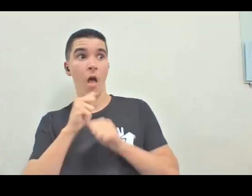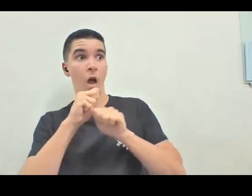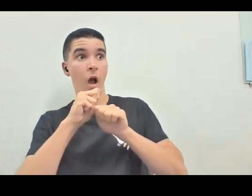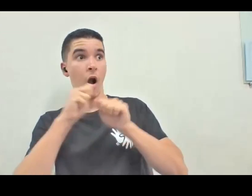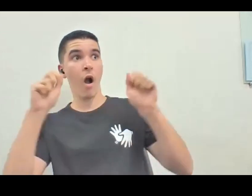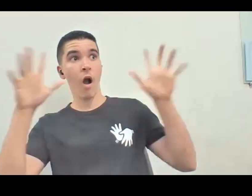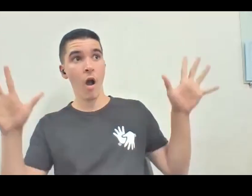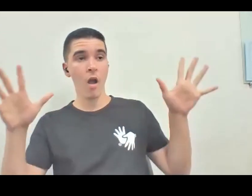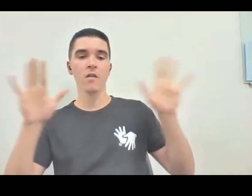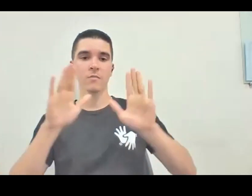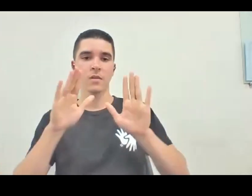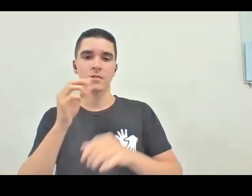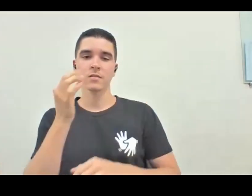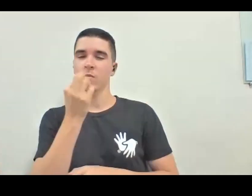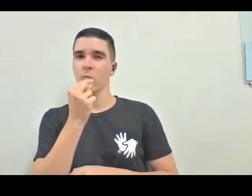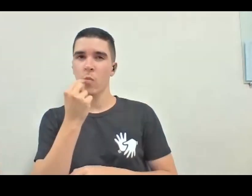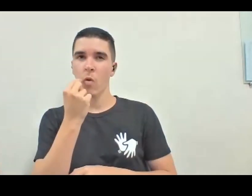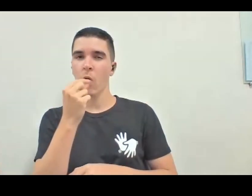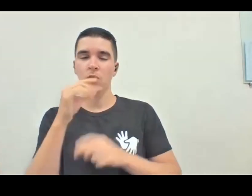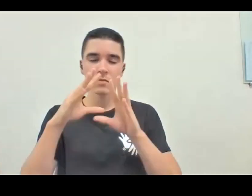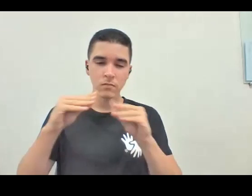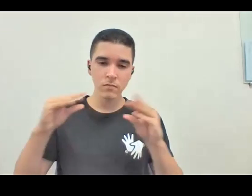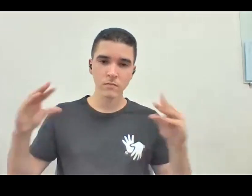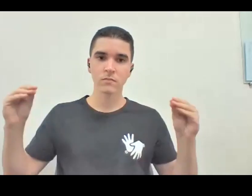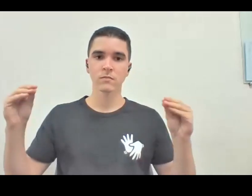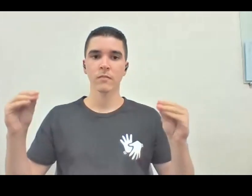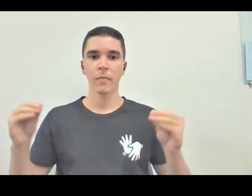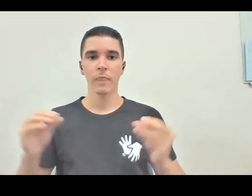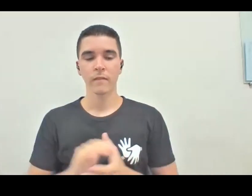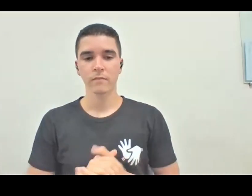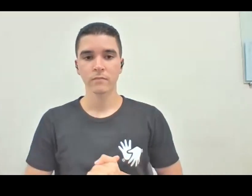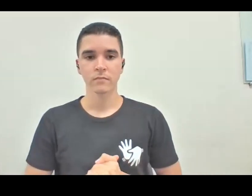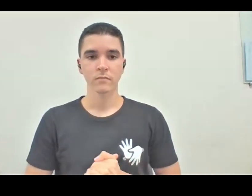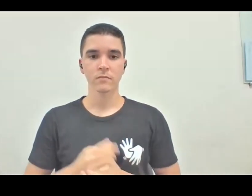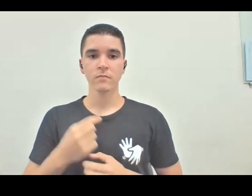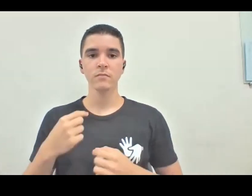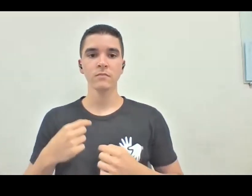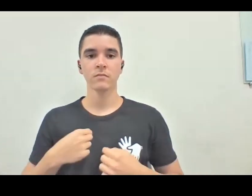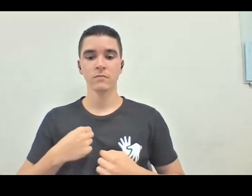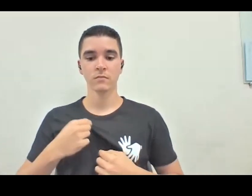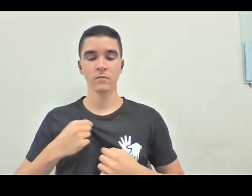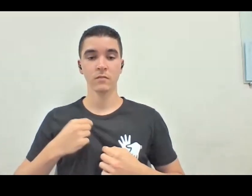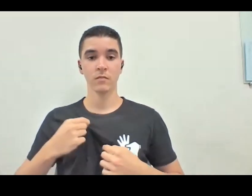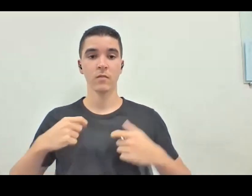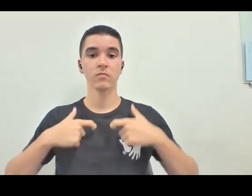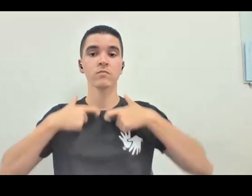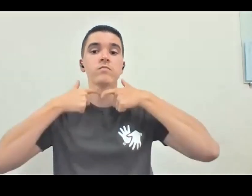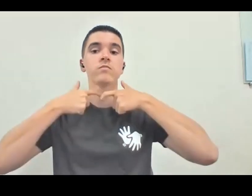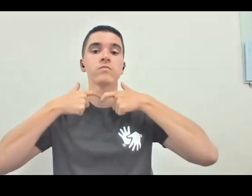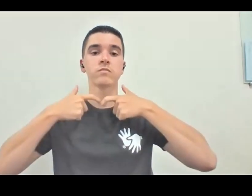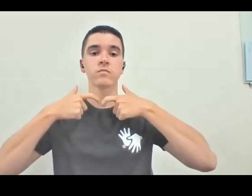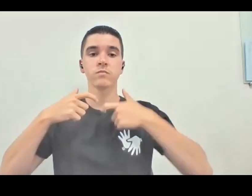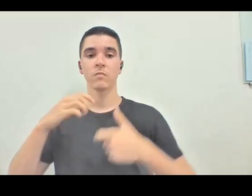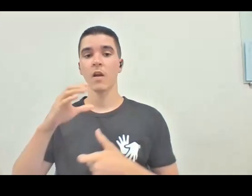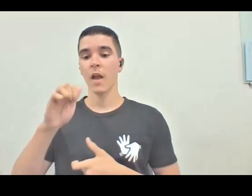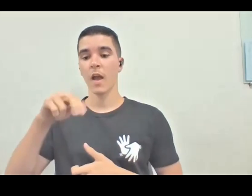pálido, né, e tô com, tô vestindo uma blusa de gola alta, azul clara, canelada, né, e atrás de mim